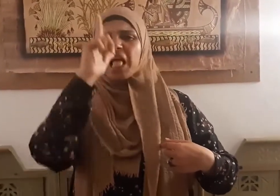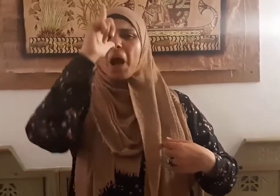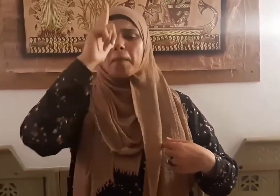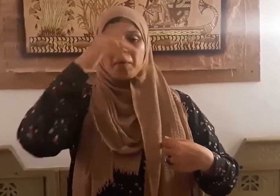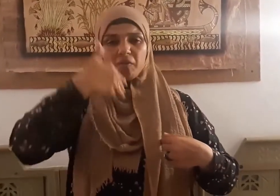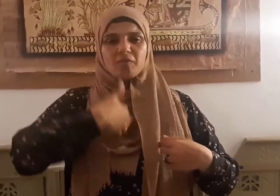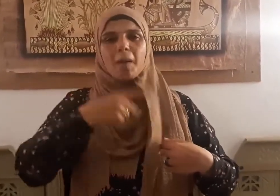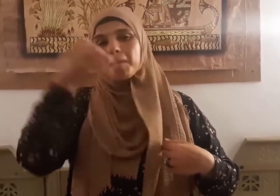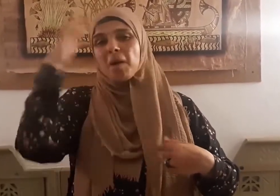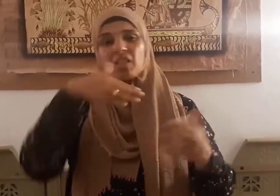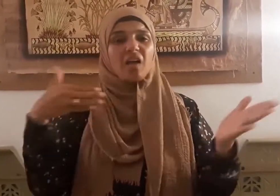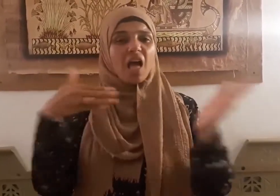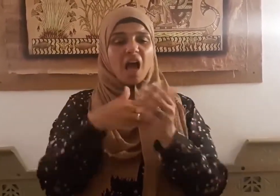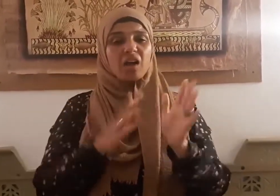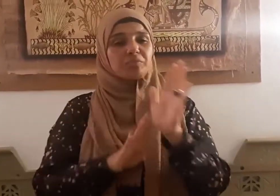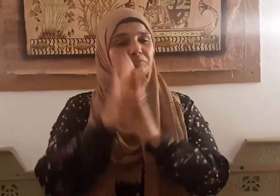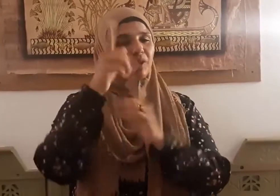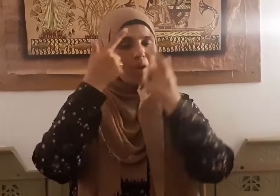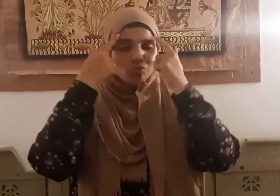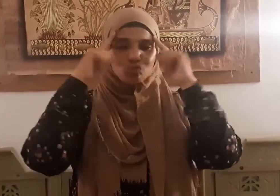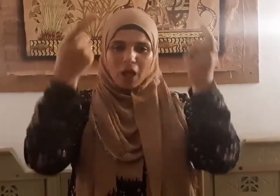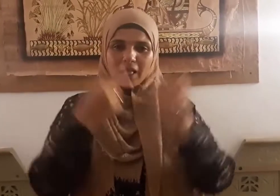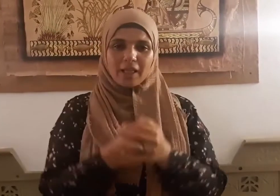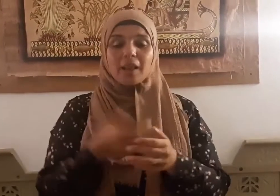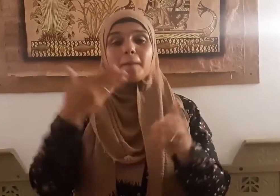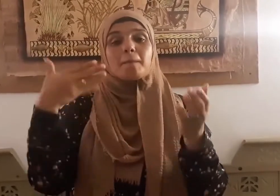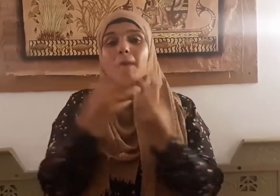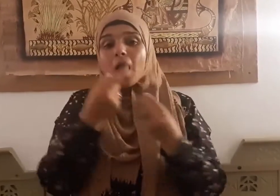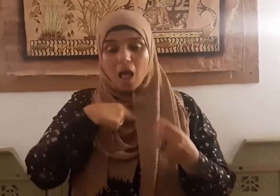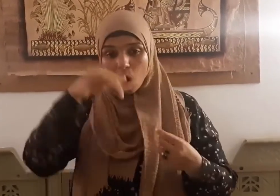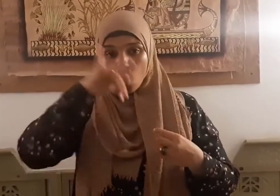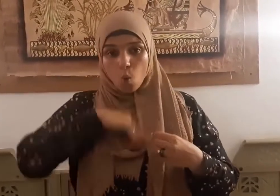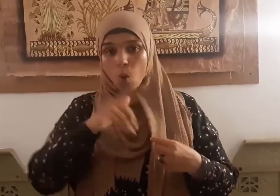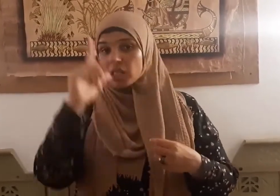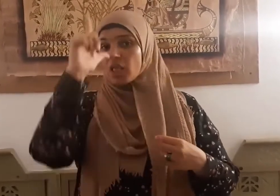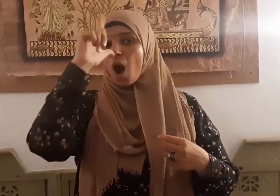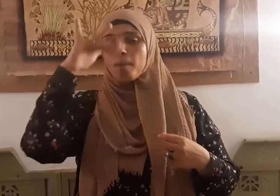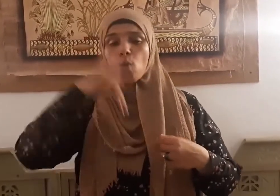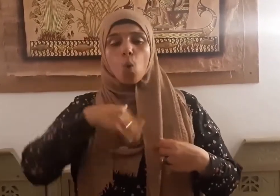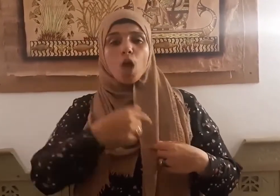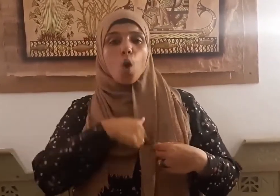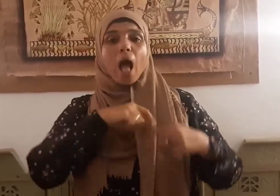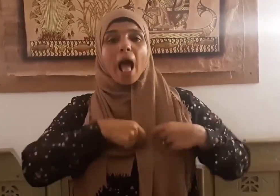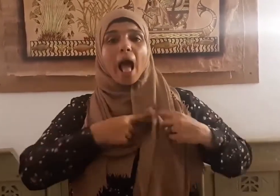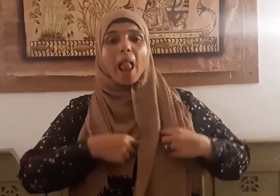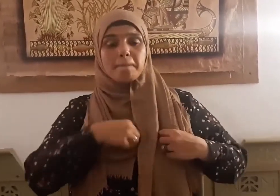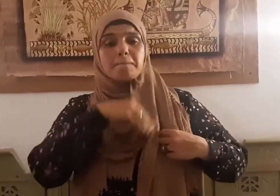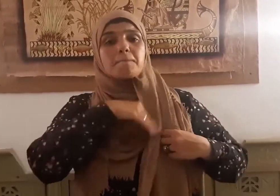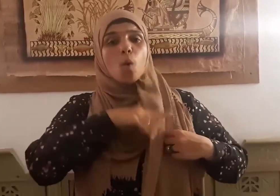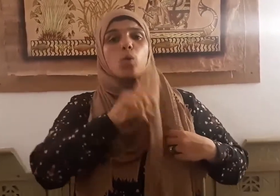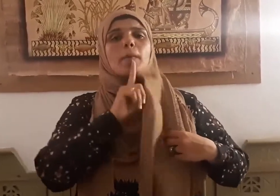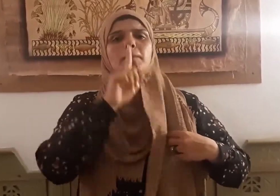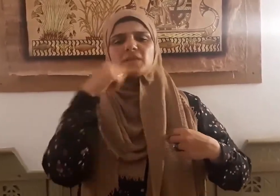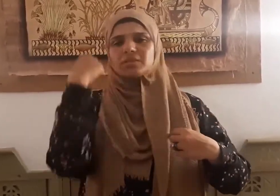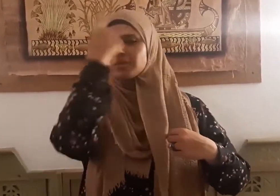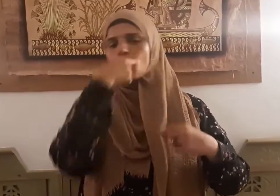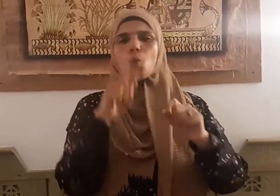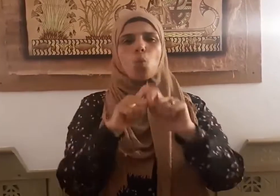ببالغيه ومع أن الكبر يسكن القلب إلا أن له مظاهر تبدو في السلوك